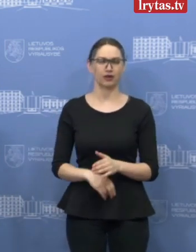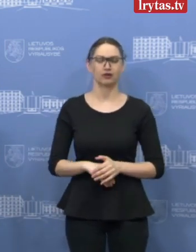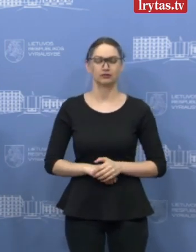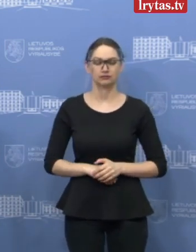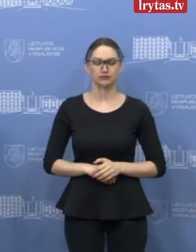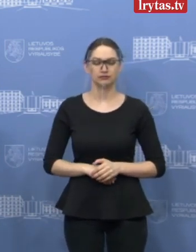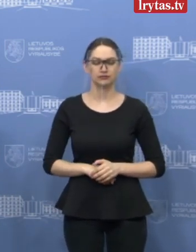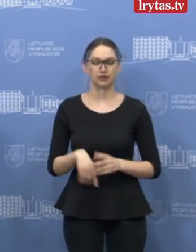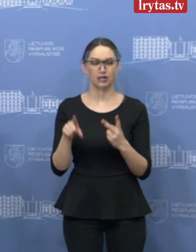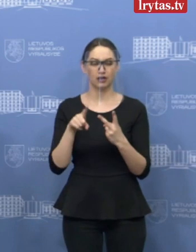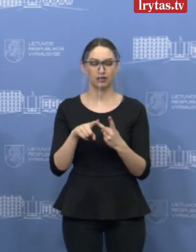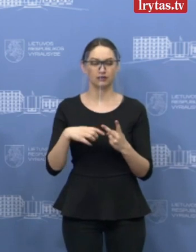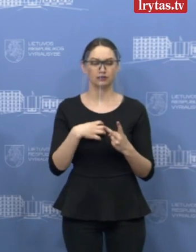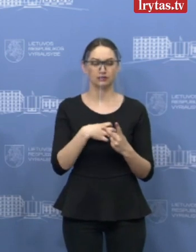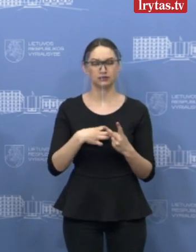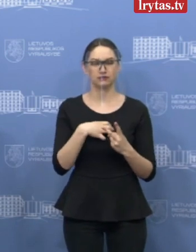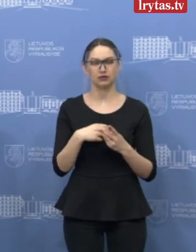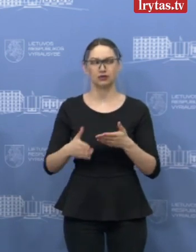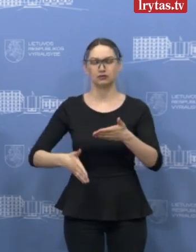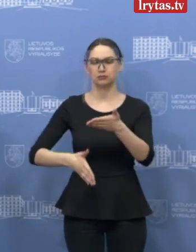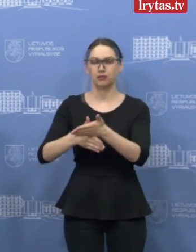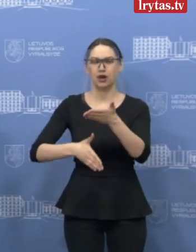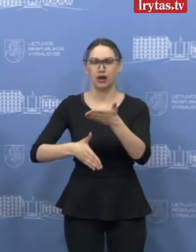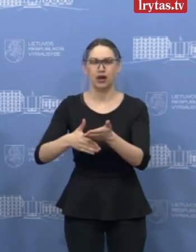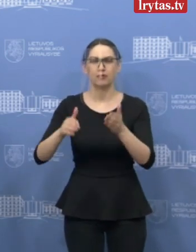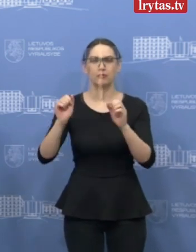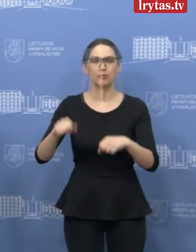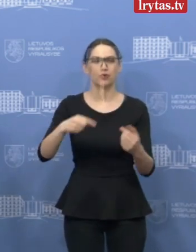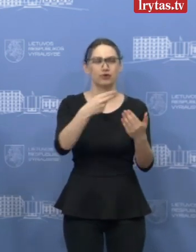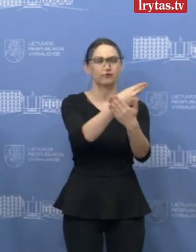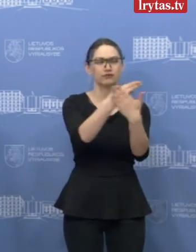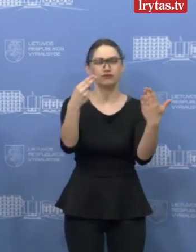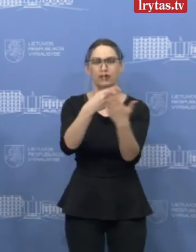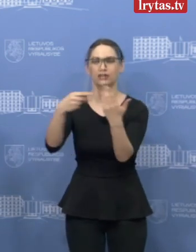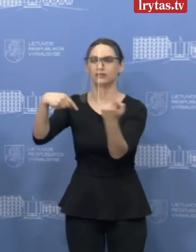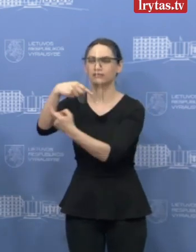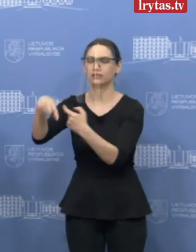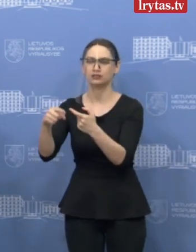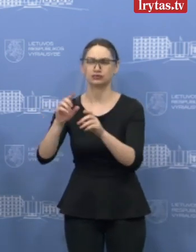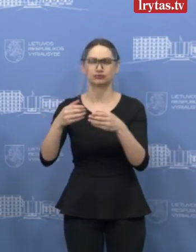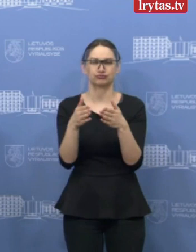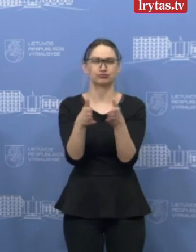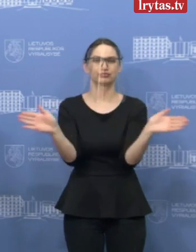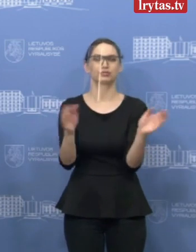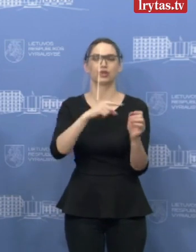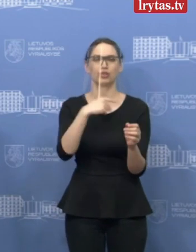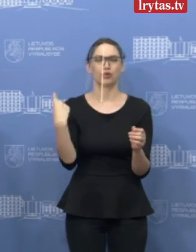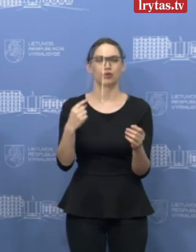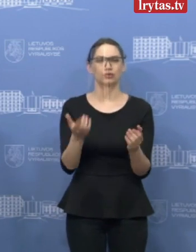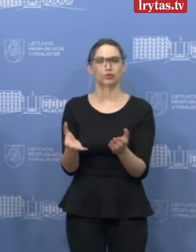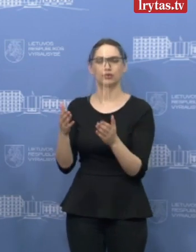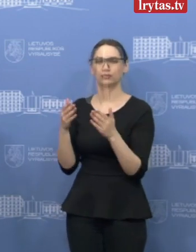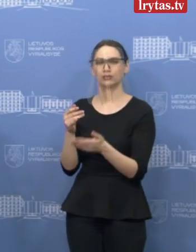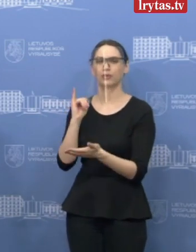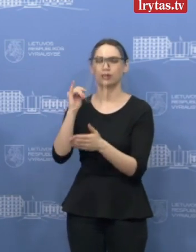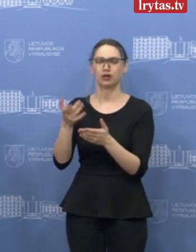tai, kad ta pagalba būtų teikiama kuo įmanoma platesniam įmonių ir verslų spektrui. Pirmiausia, bebe akcentuant smulkų